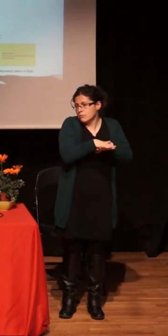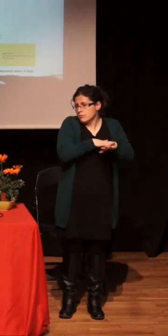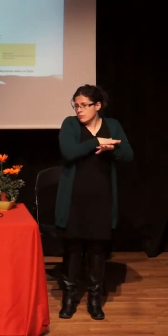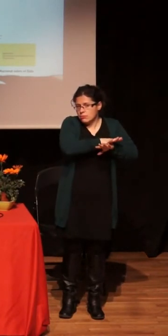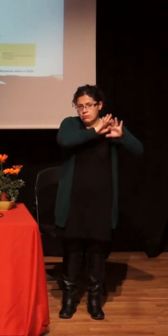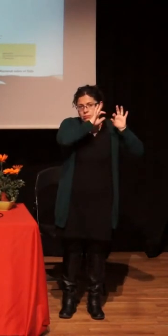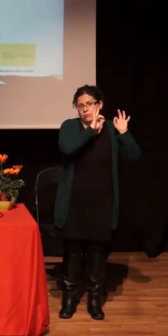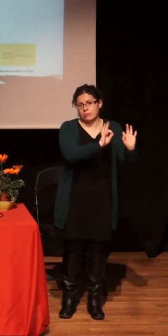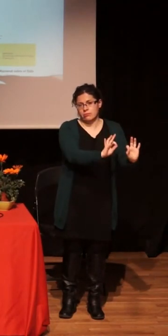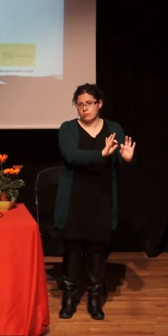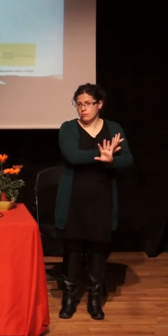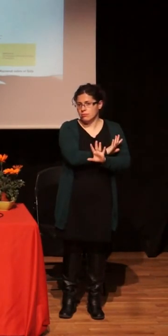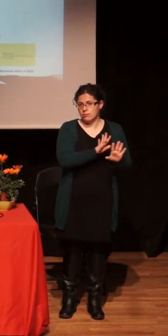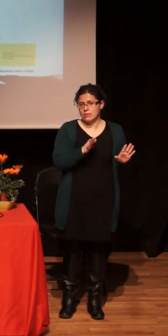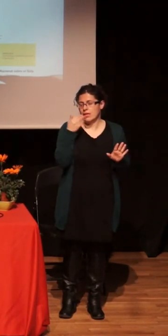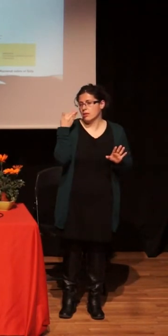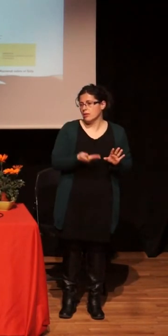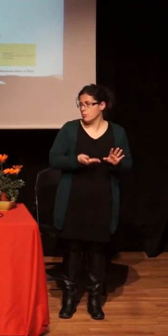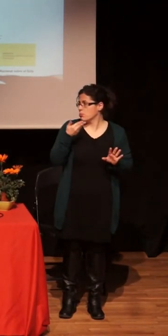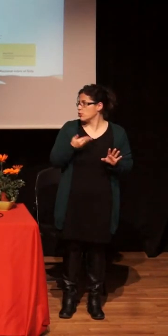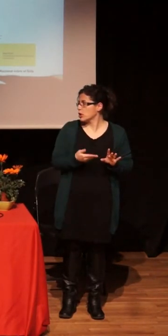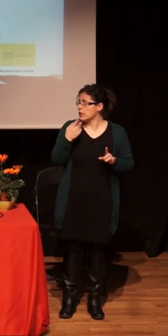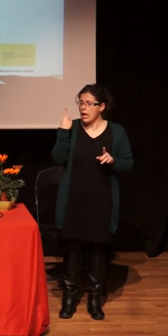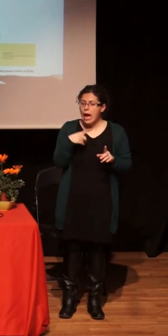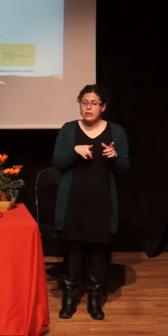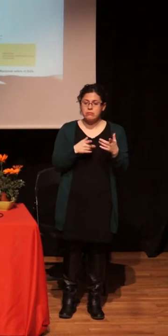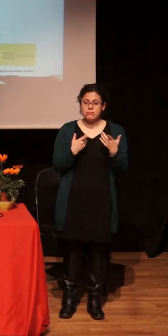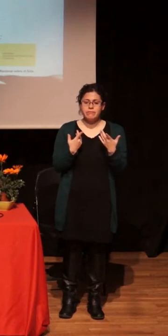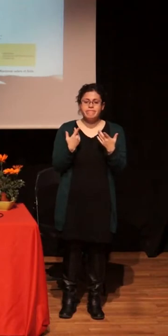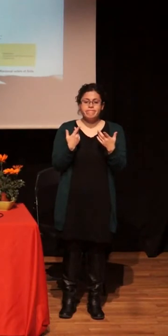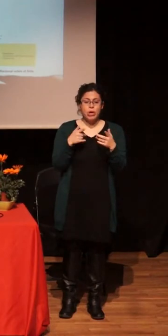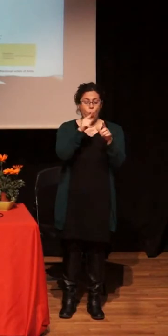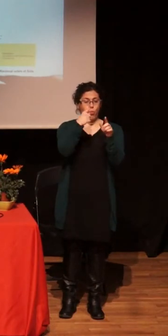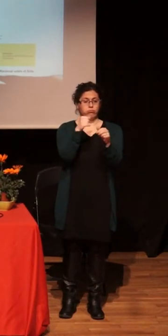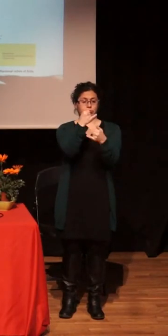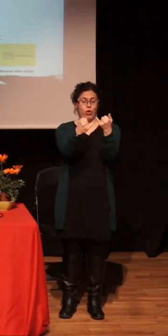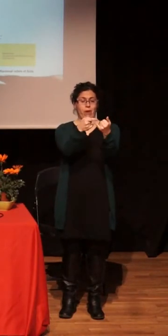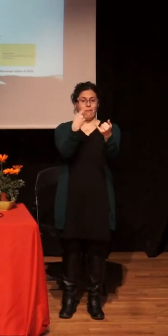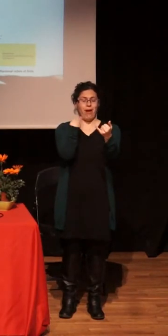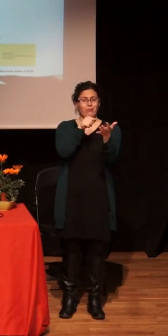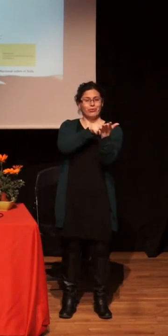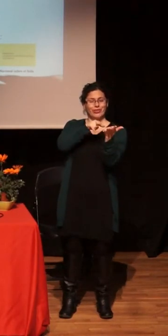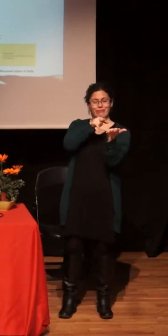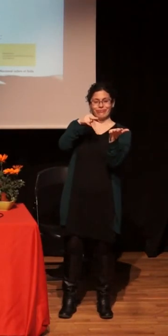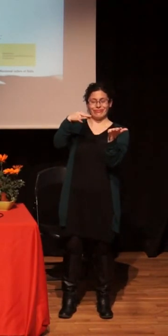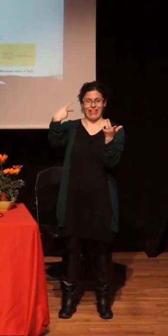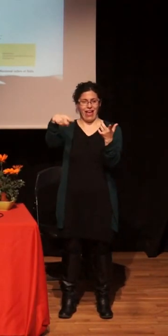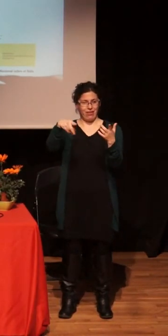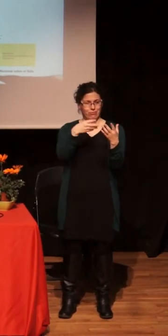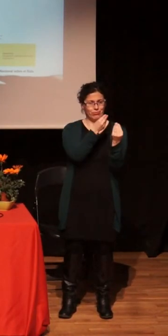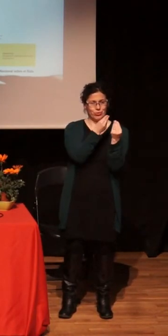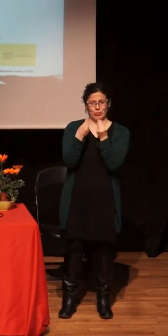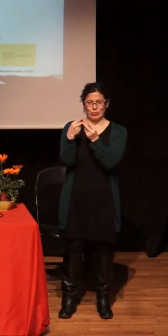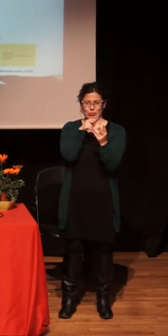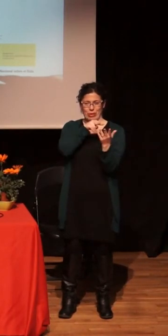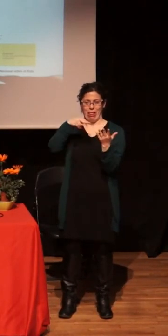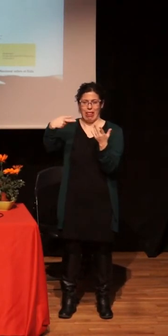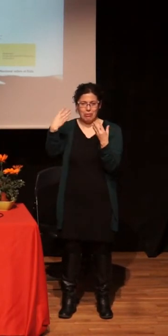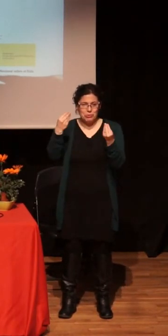formas de gobernar un asunto. Y esta forma, que traen